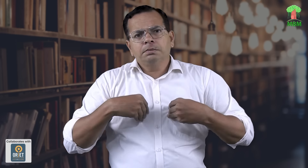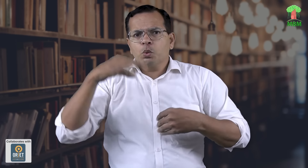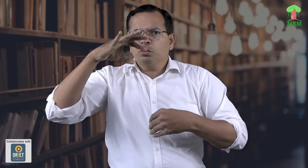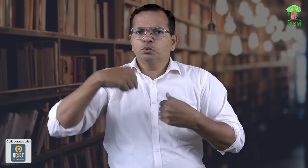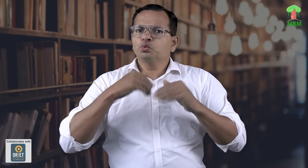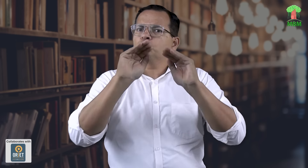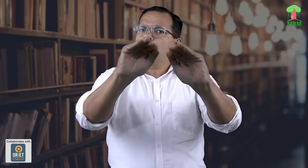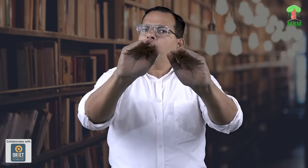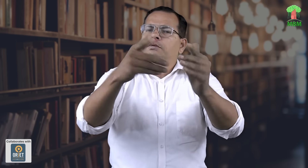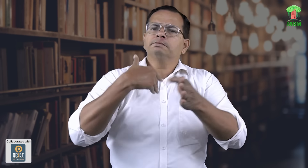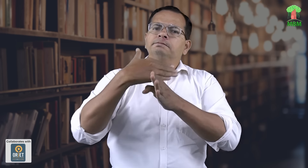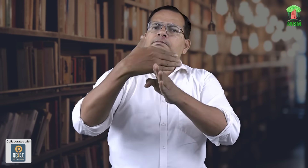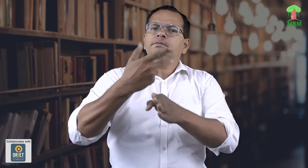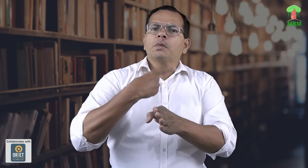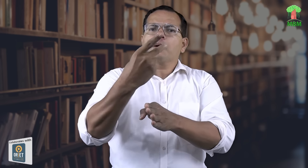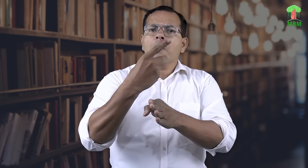है और वाजर्ट फांडेशन आपको सहयो करने के लिए